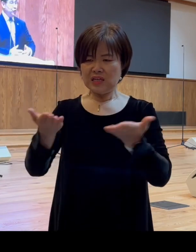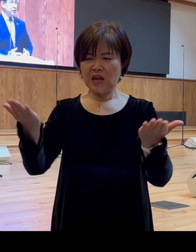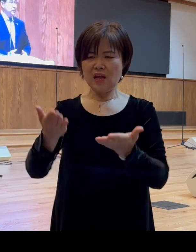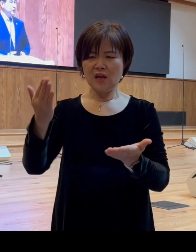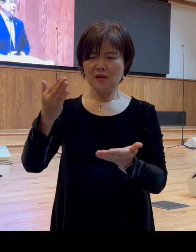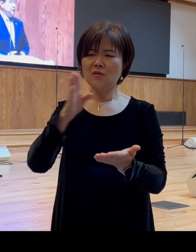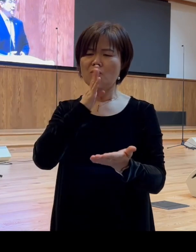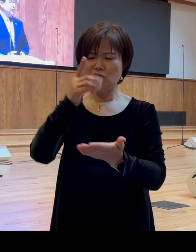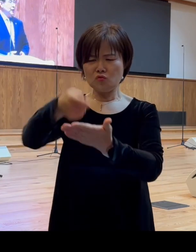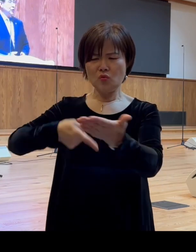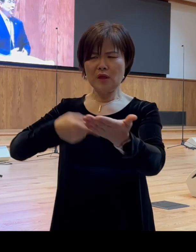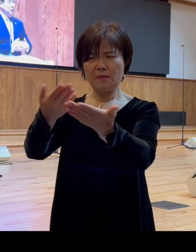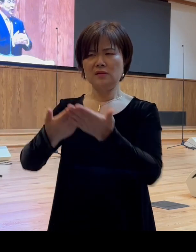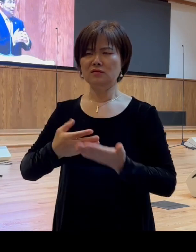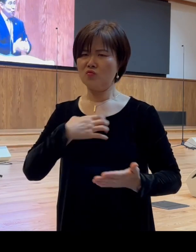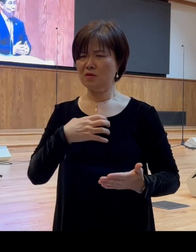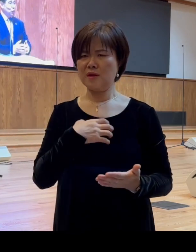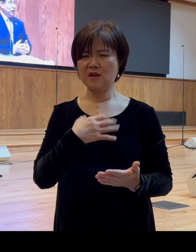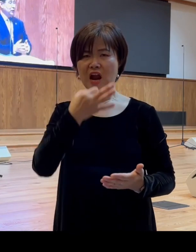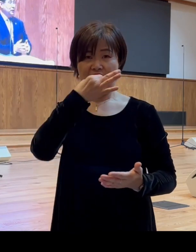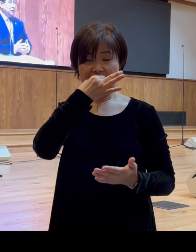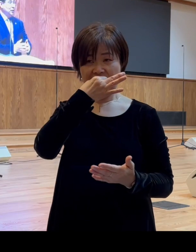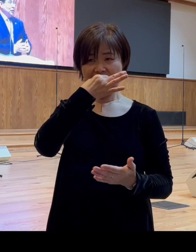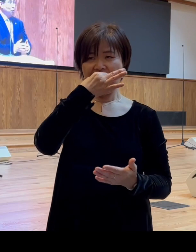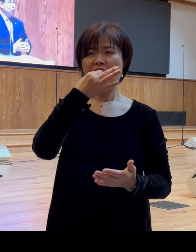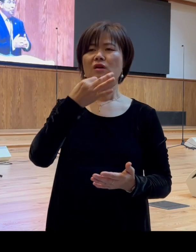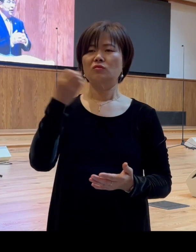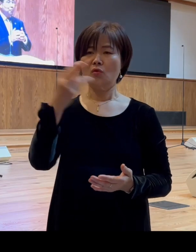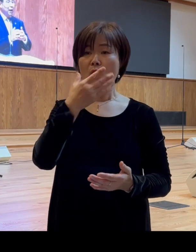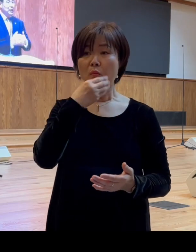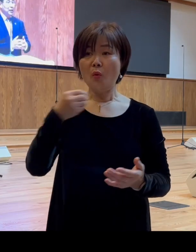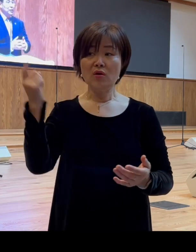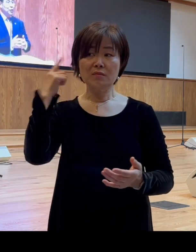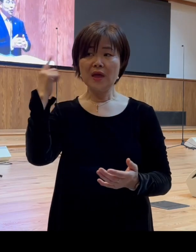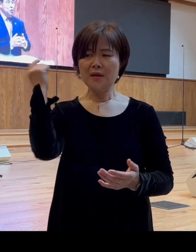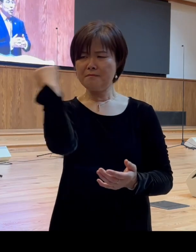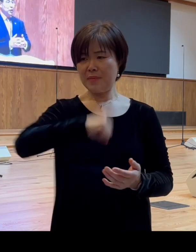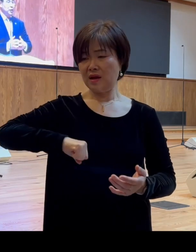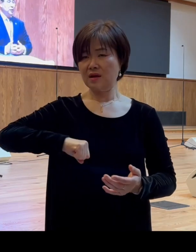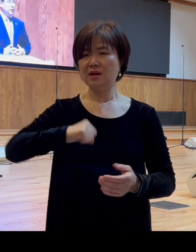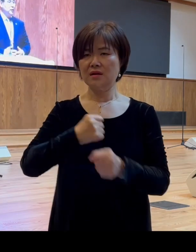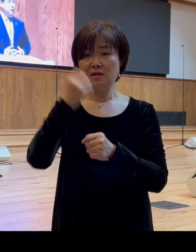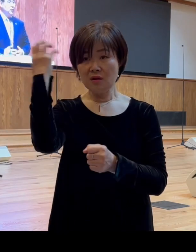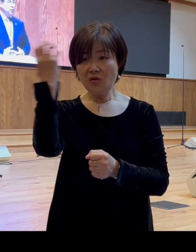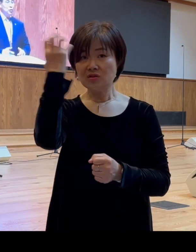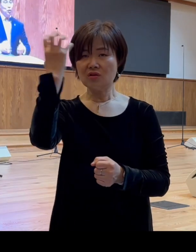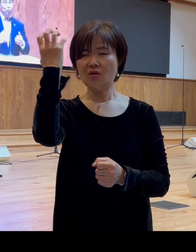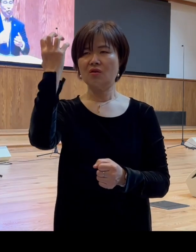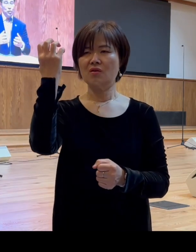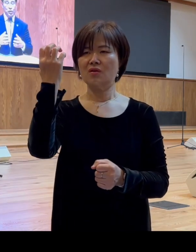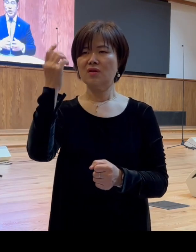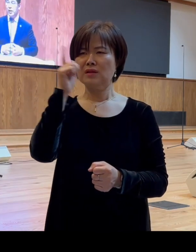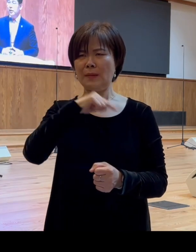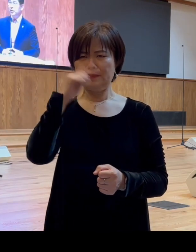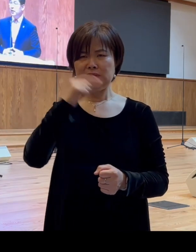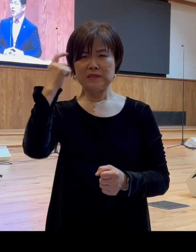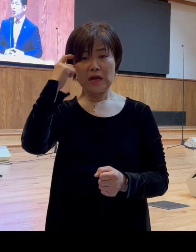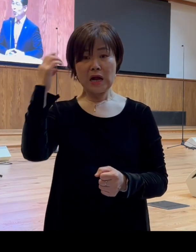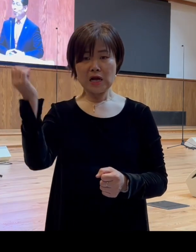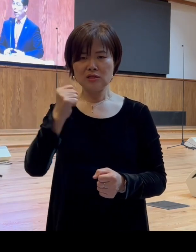어떤 탐욕과 복음에 반하는 영적인 어떤 그런 부정적인 생각들을 가지고 바울을